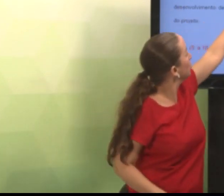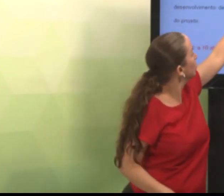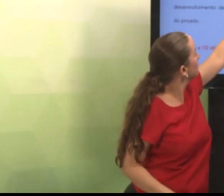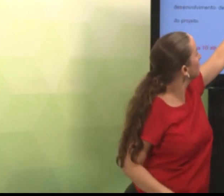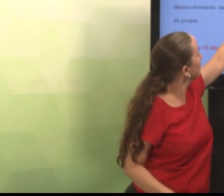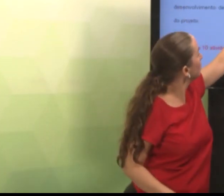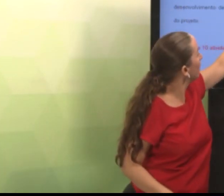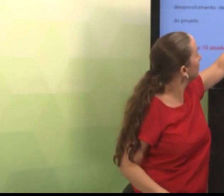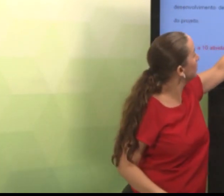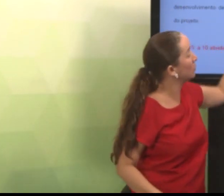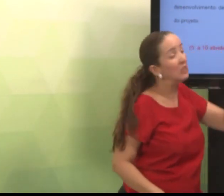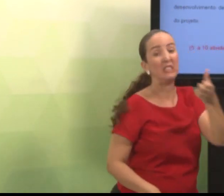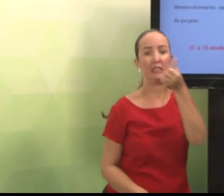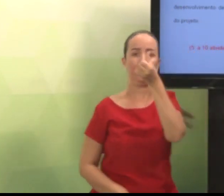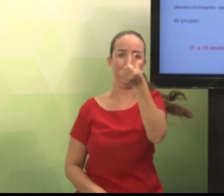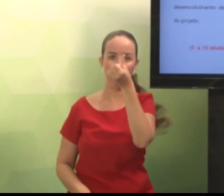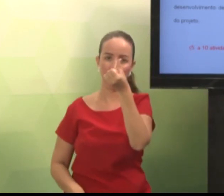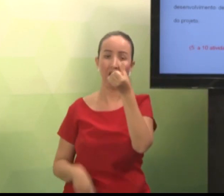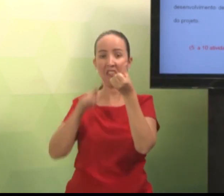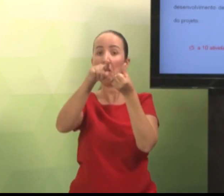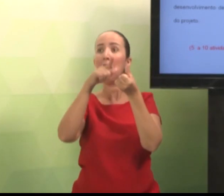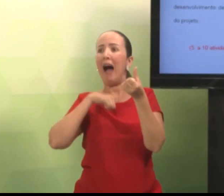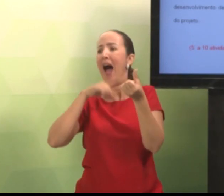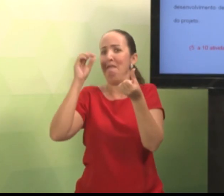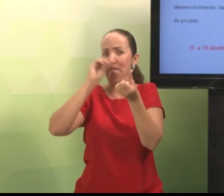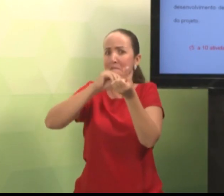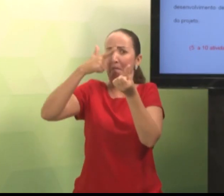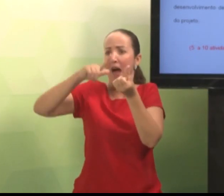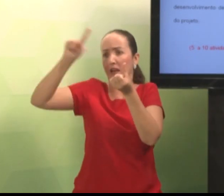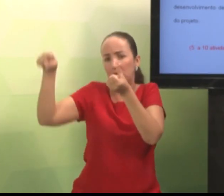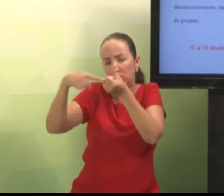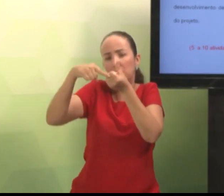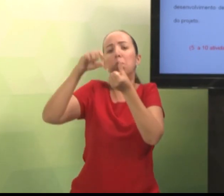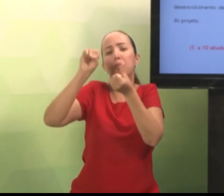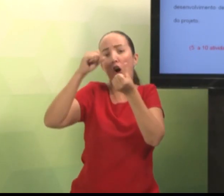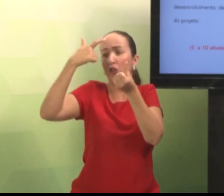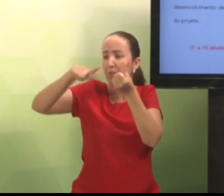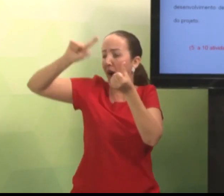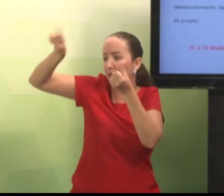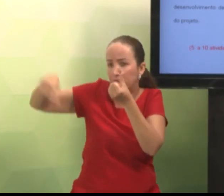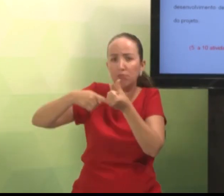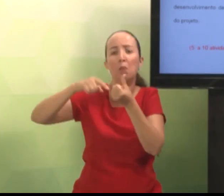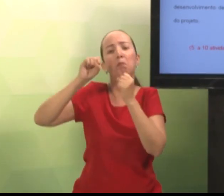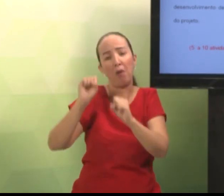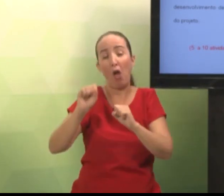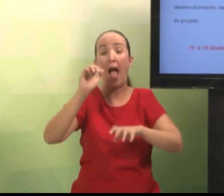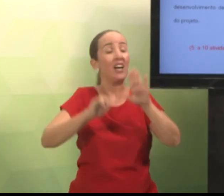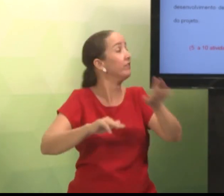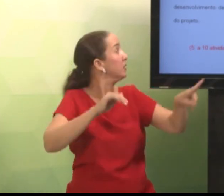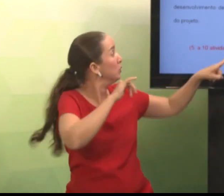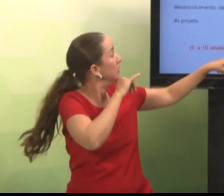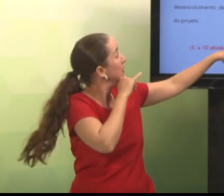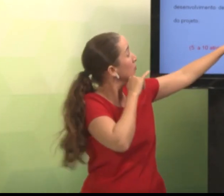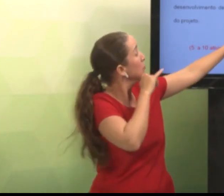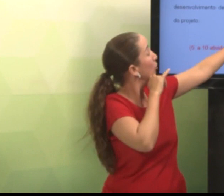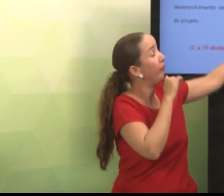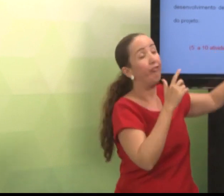São seis. Mas, se necessário, você pode colocar mais. Vejam aqui. Então, se você for precisar